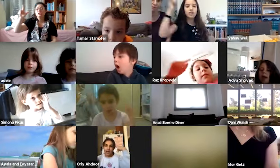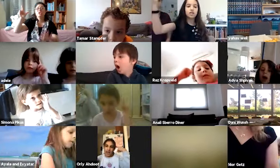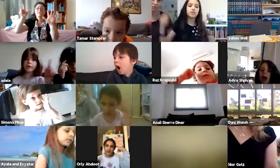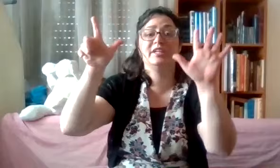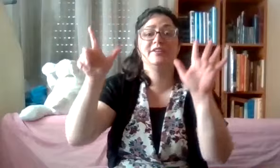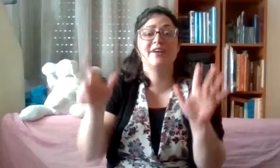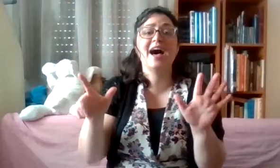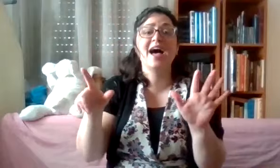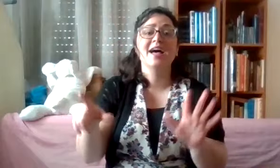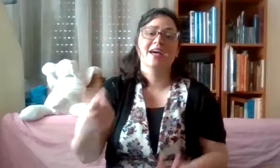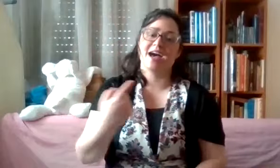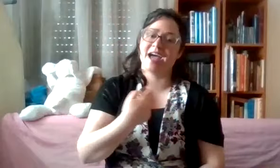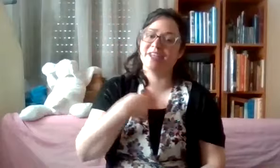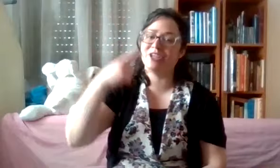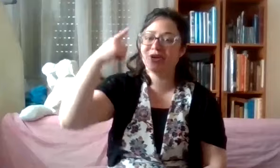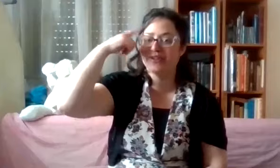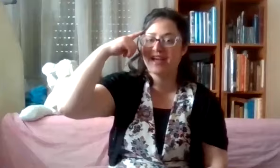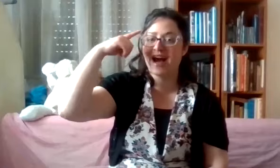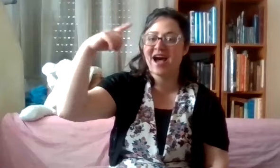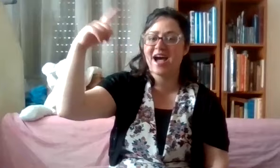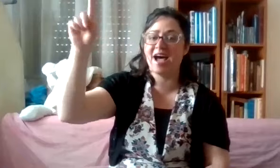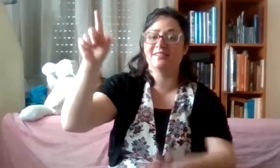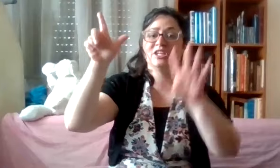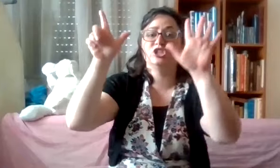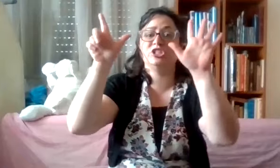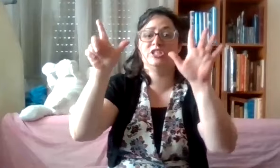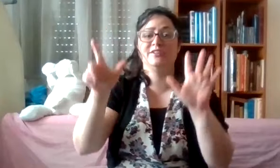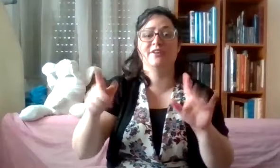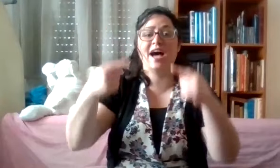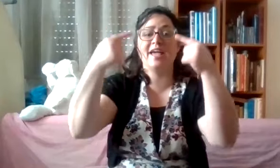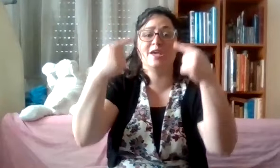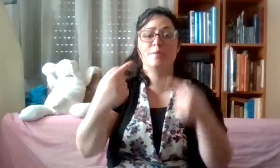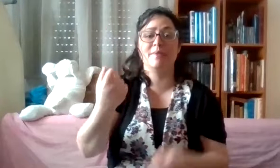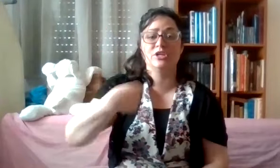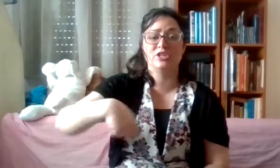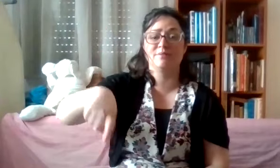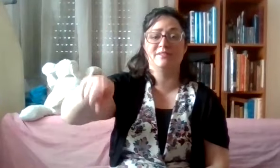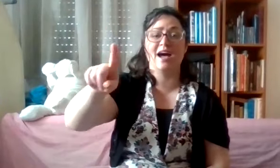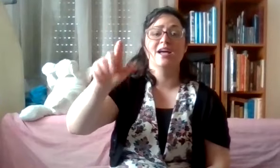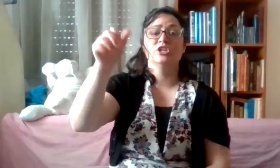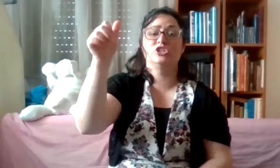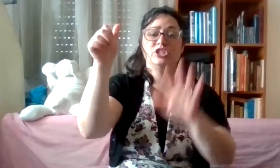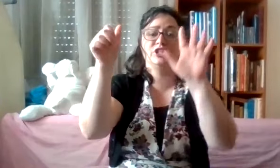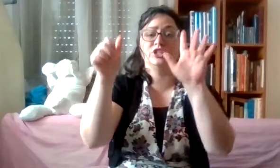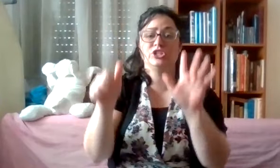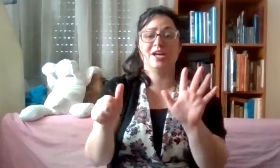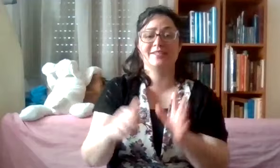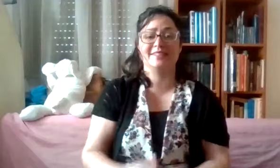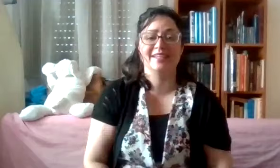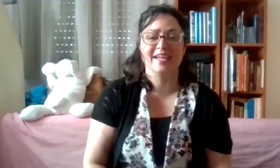שבעה אני יודעת. שבעה ימי שבתא. שישה סדרי